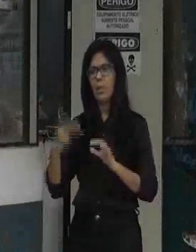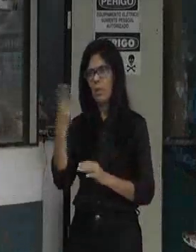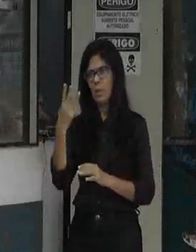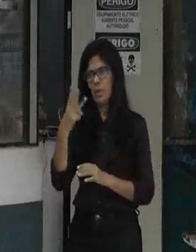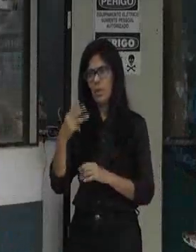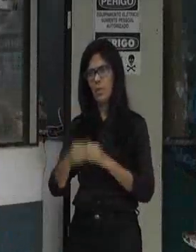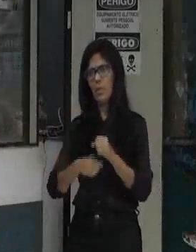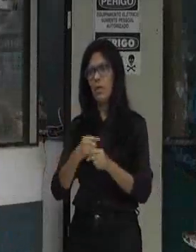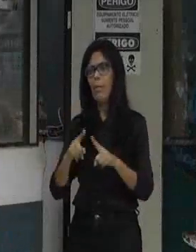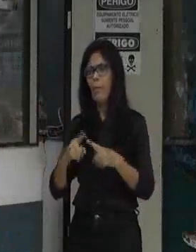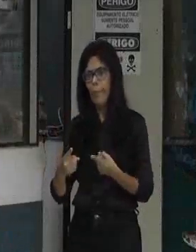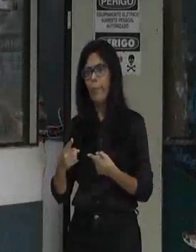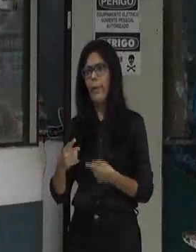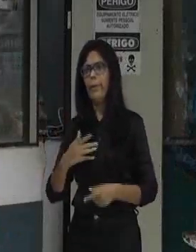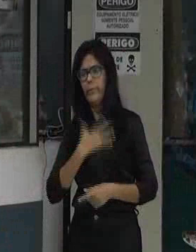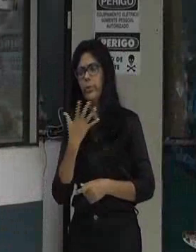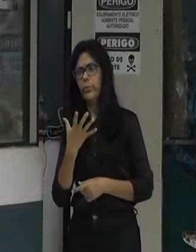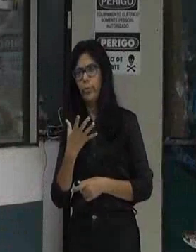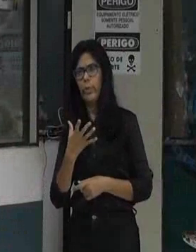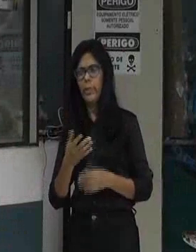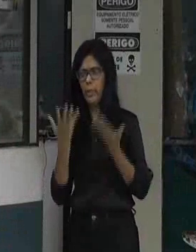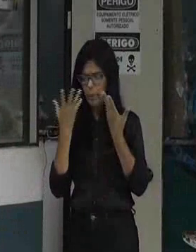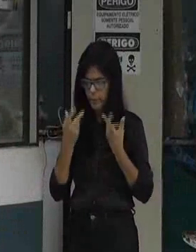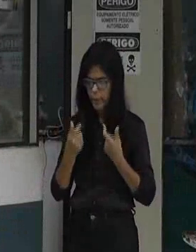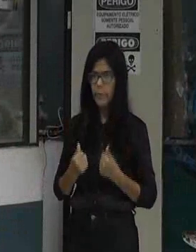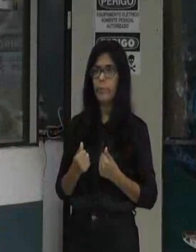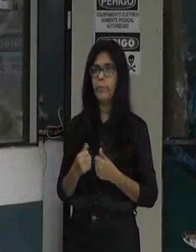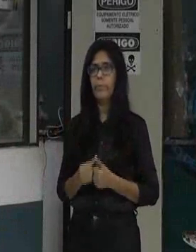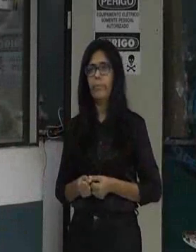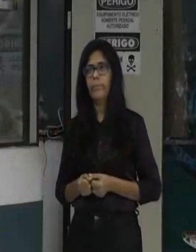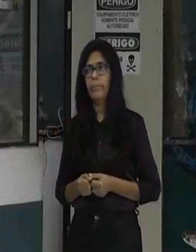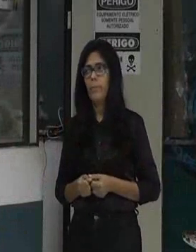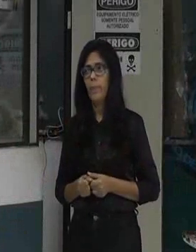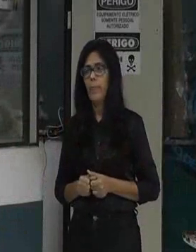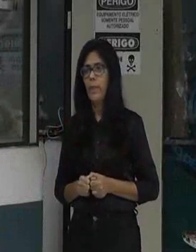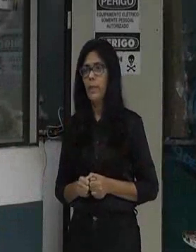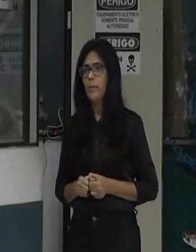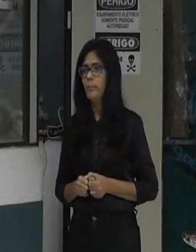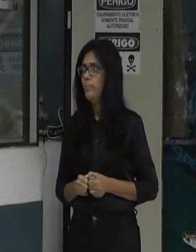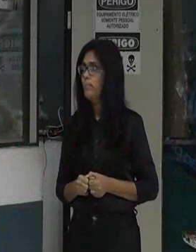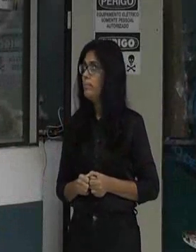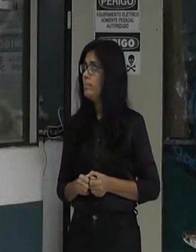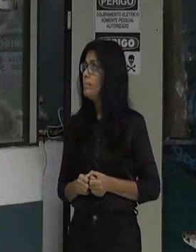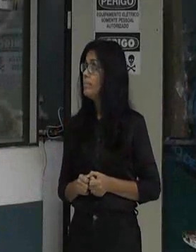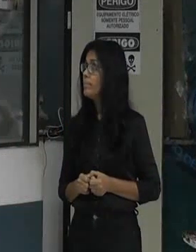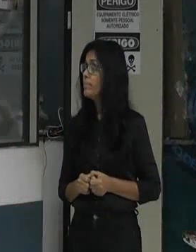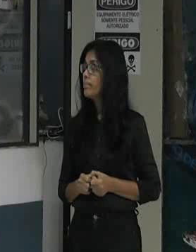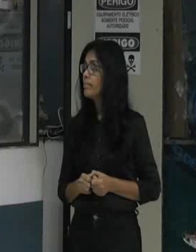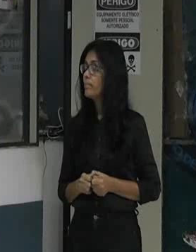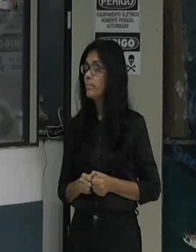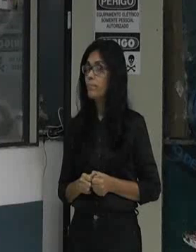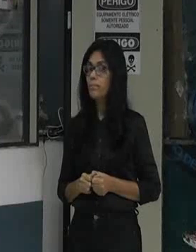ações e atitudes mais relacionadas obrigado ok, obrigado vereador pela colaboração quer